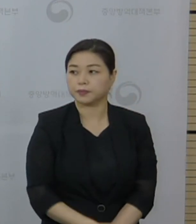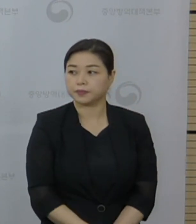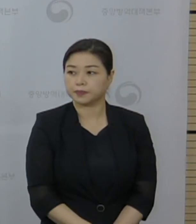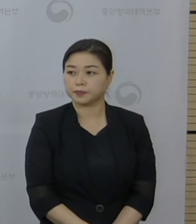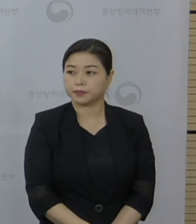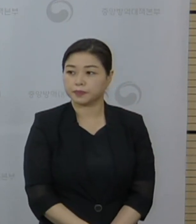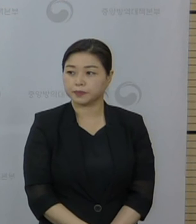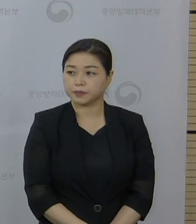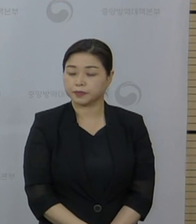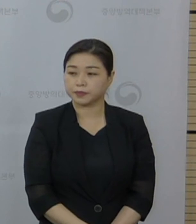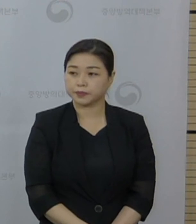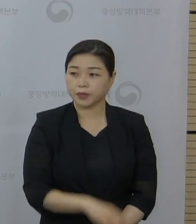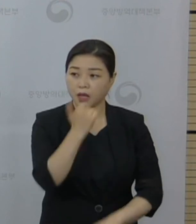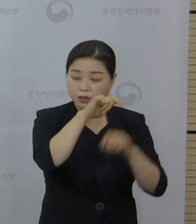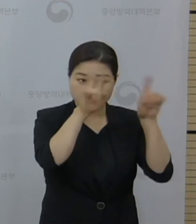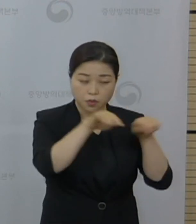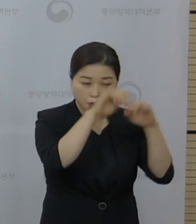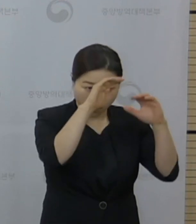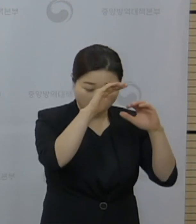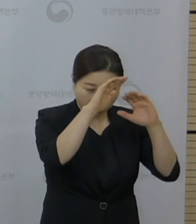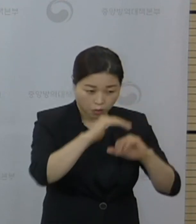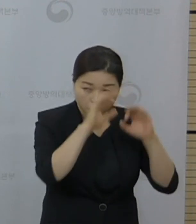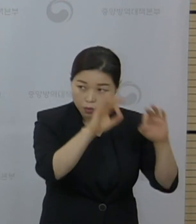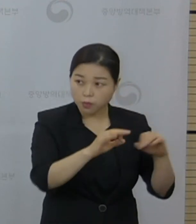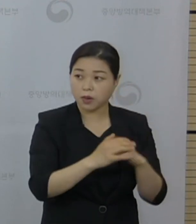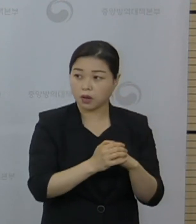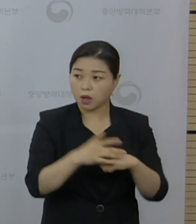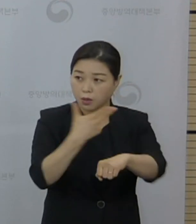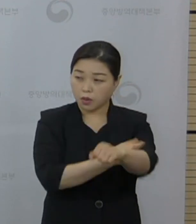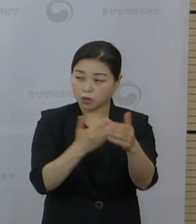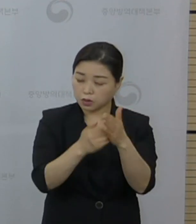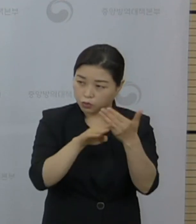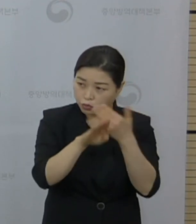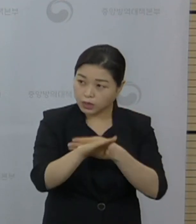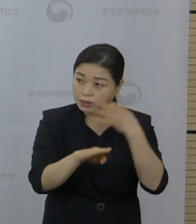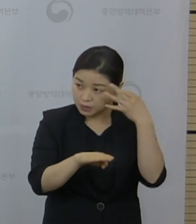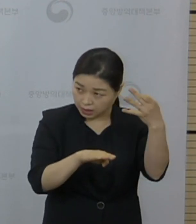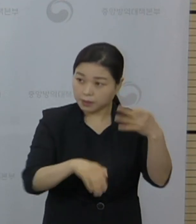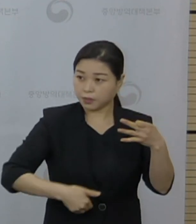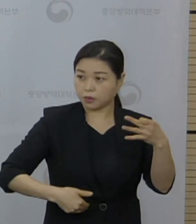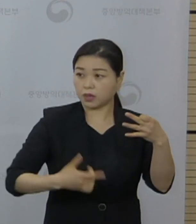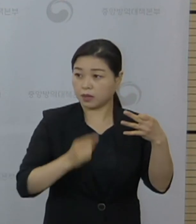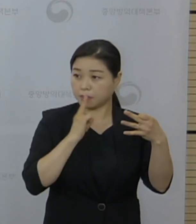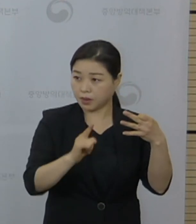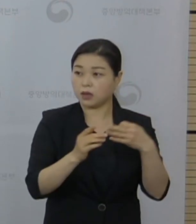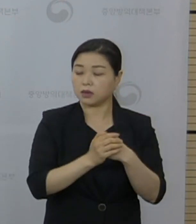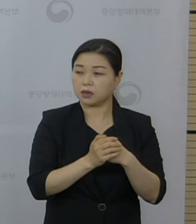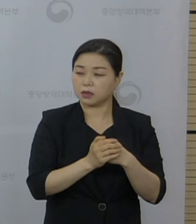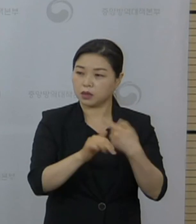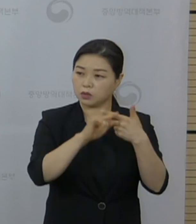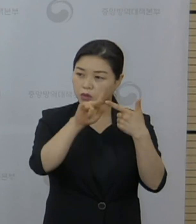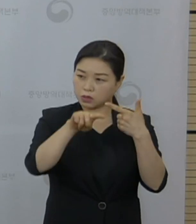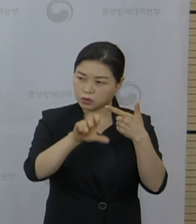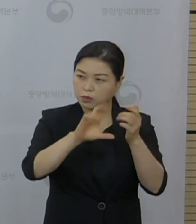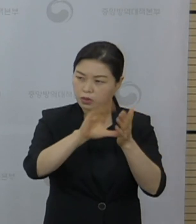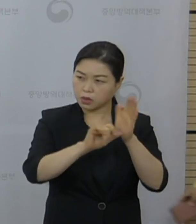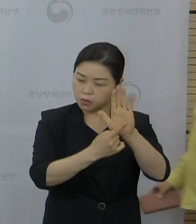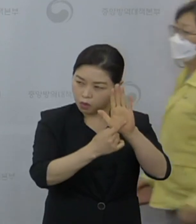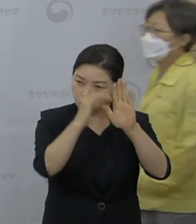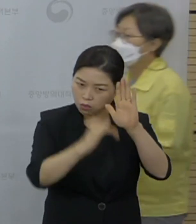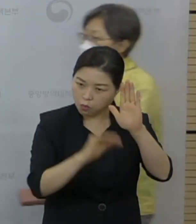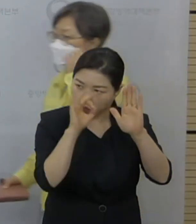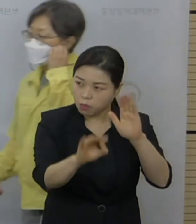기존의 안내에는 접종 후 2주 경과라고 되어 있는데 25일 개의 안내와 관련돼서는